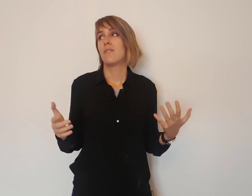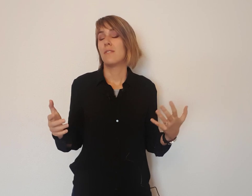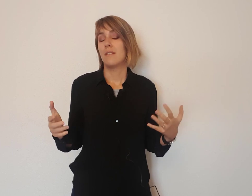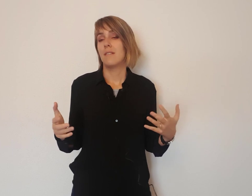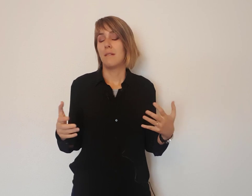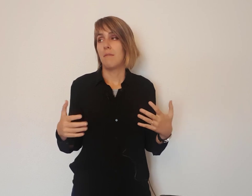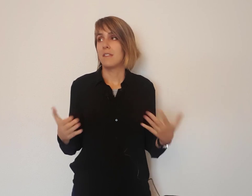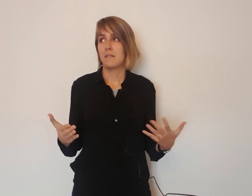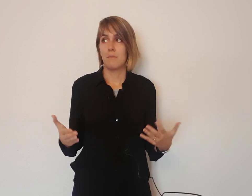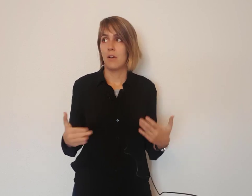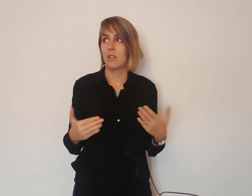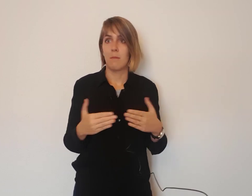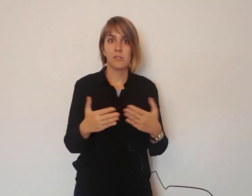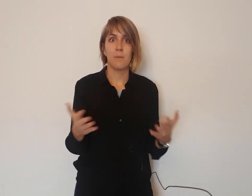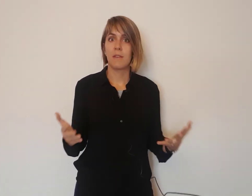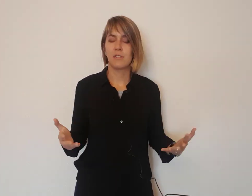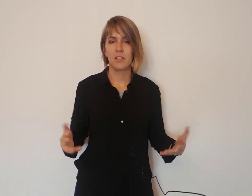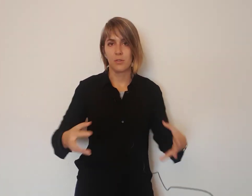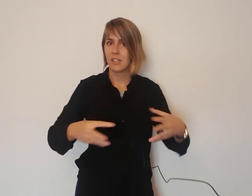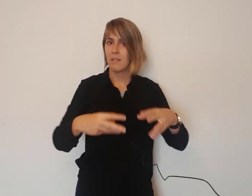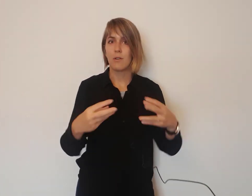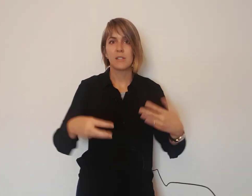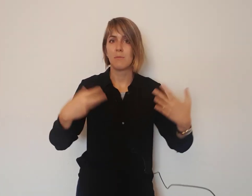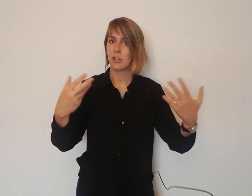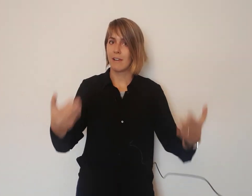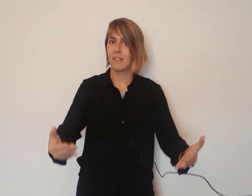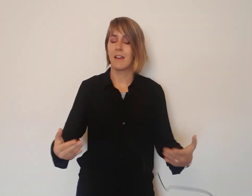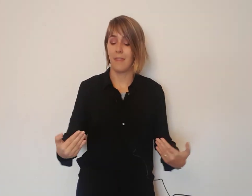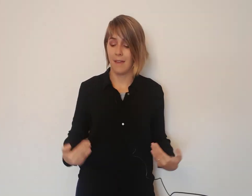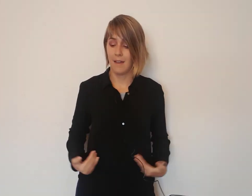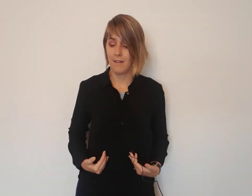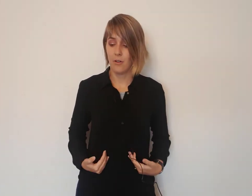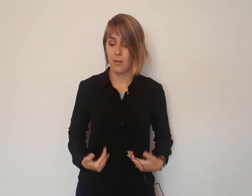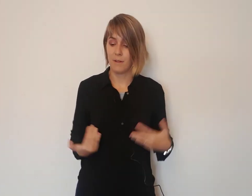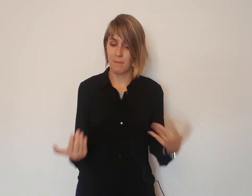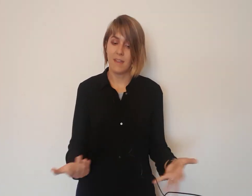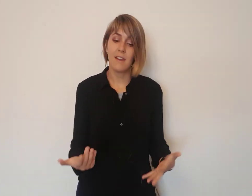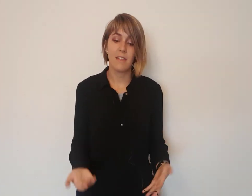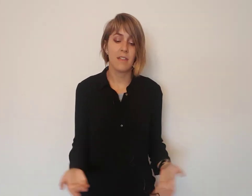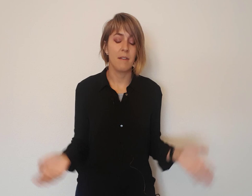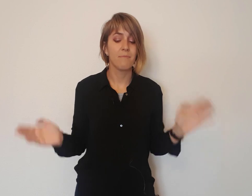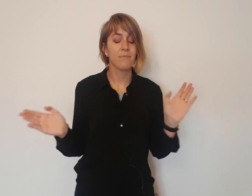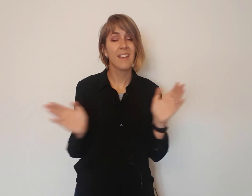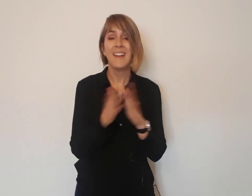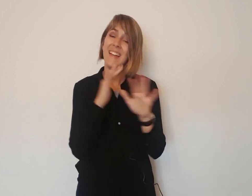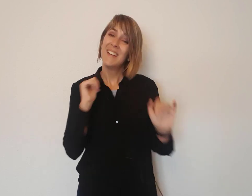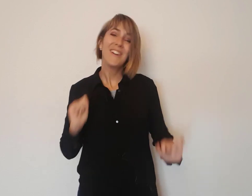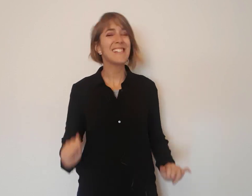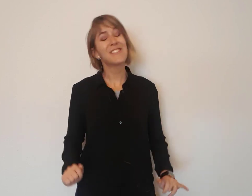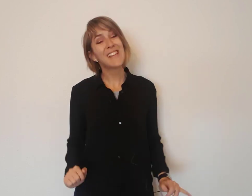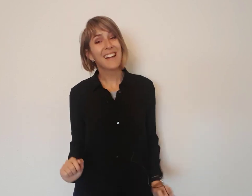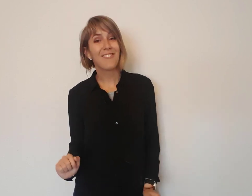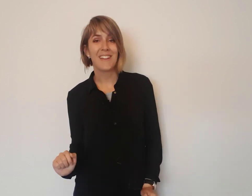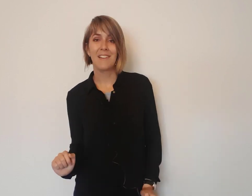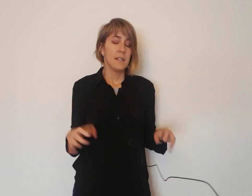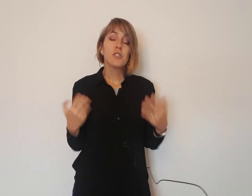Yo a veces encontraba a mis compañeros diciendo, este trabajo es imposible hacer de hoy para mañana y decían, para este tal café, estos